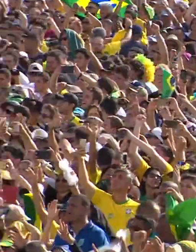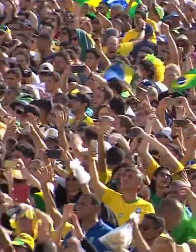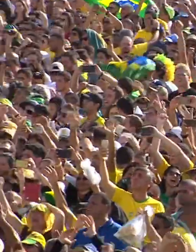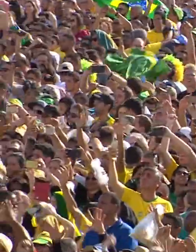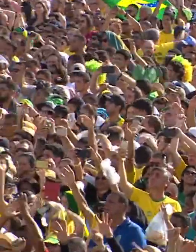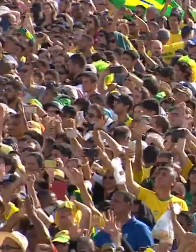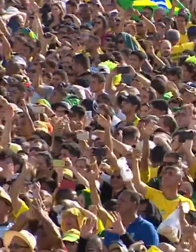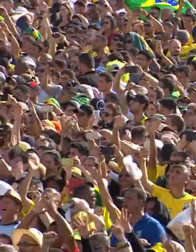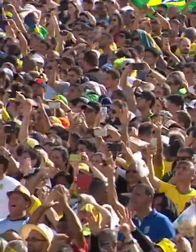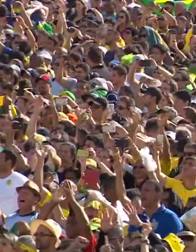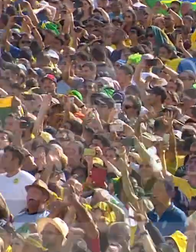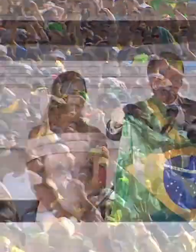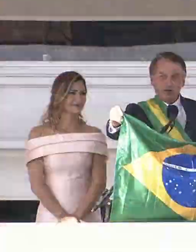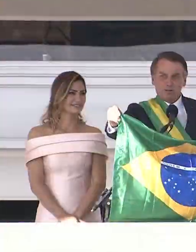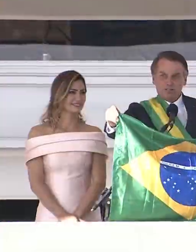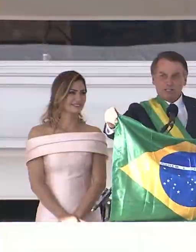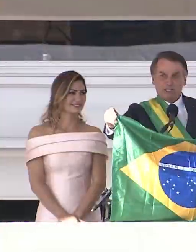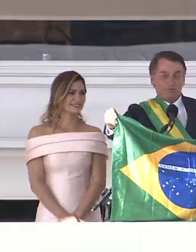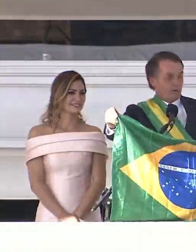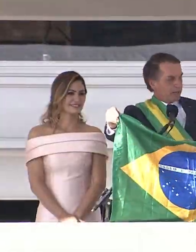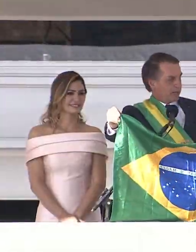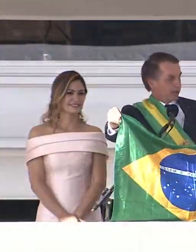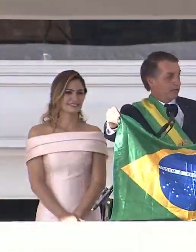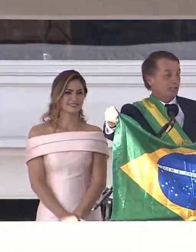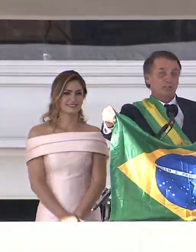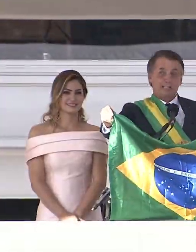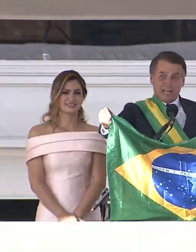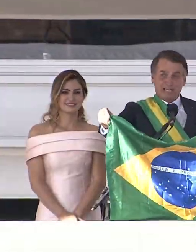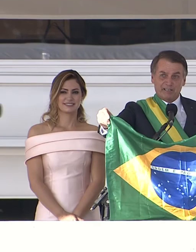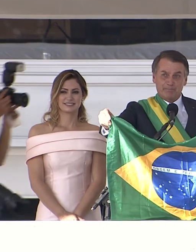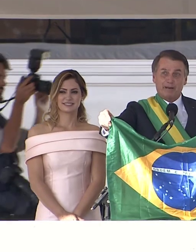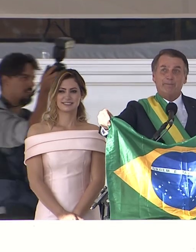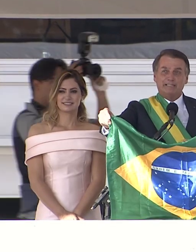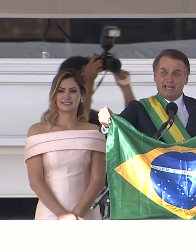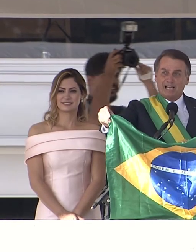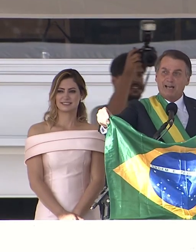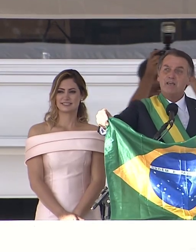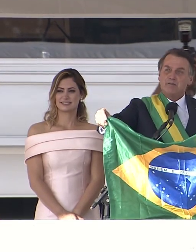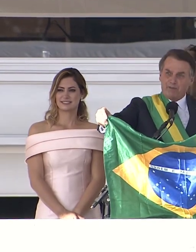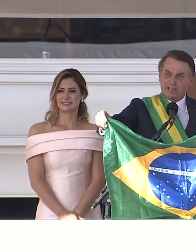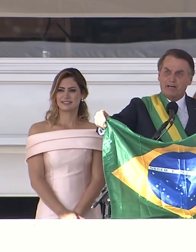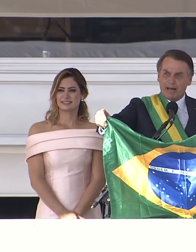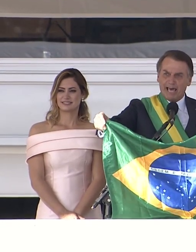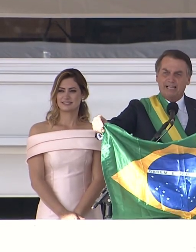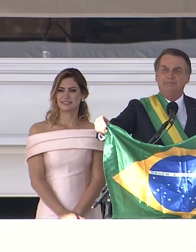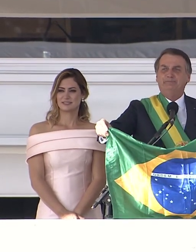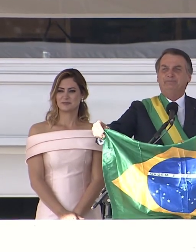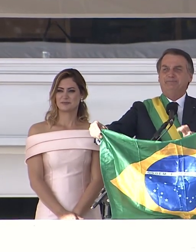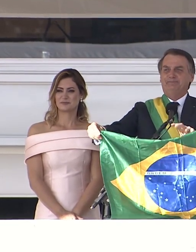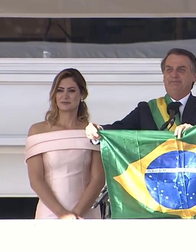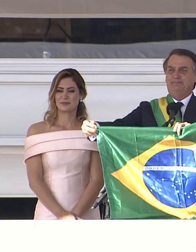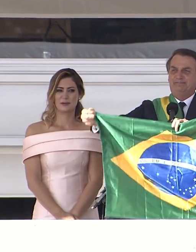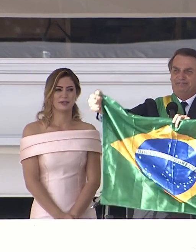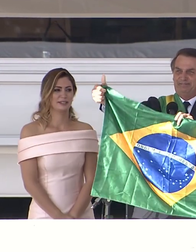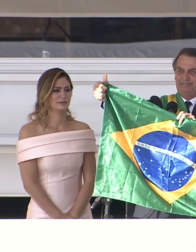Só será vermelha se for preciso o nosso sangue para mantê-la verde e amarela.